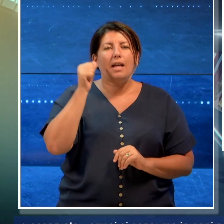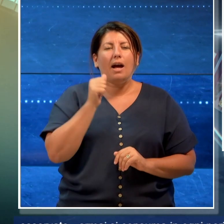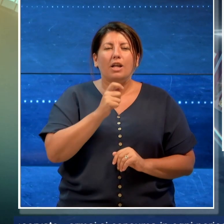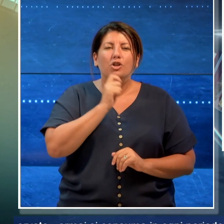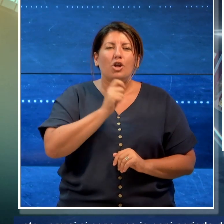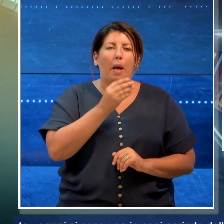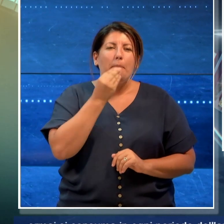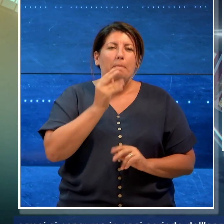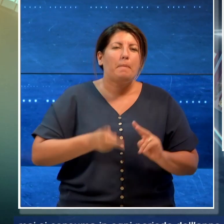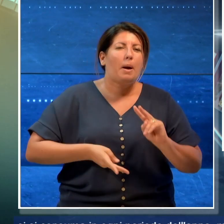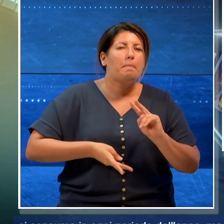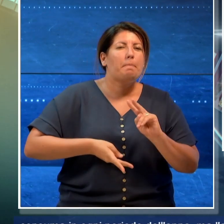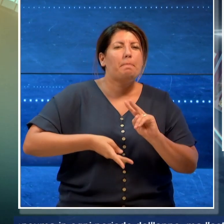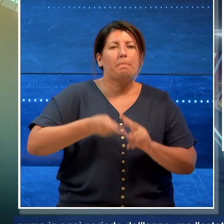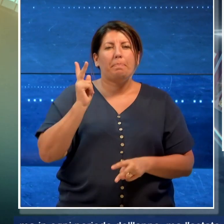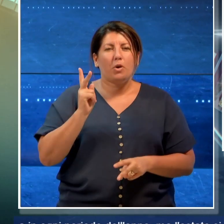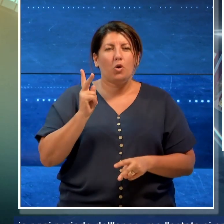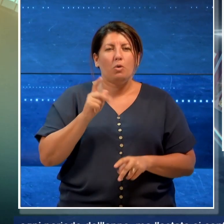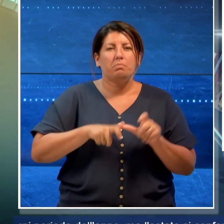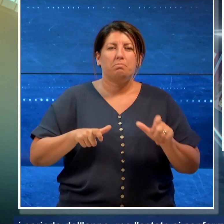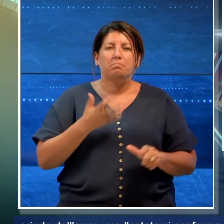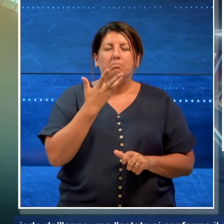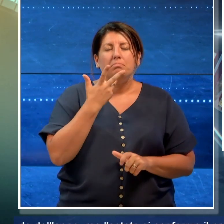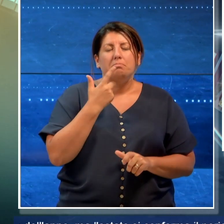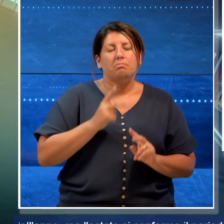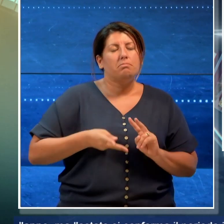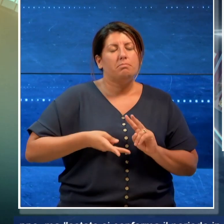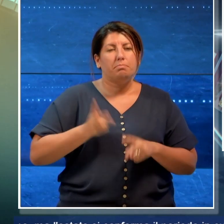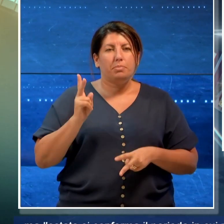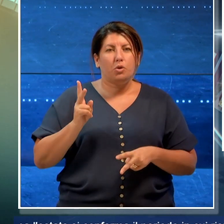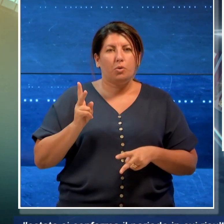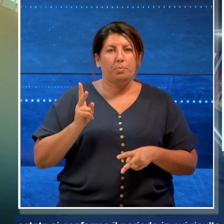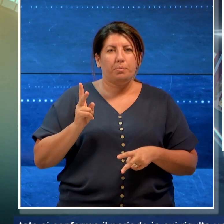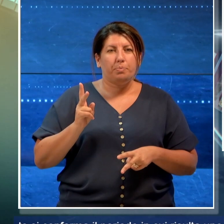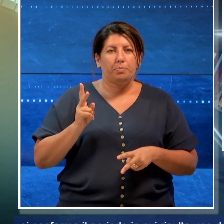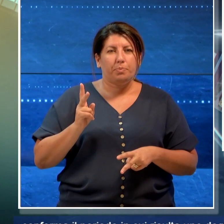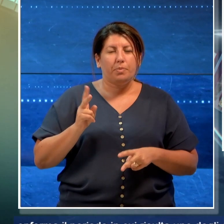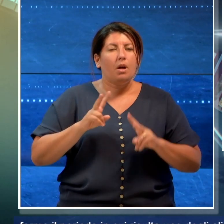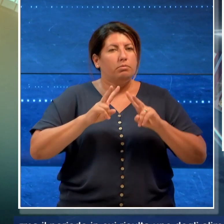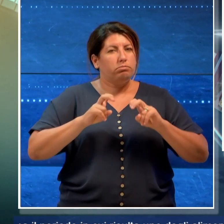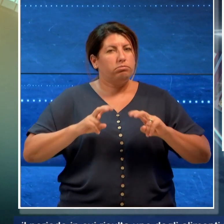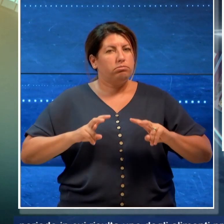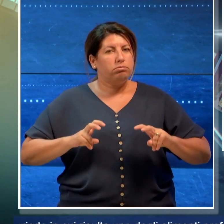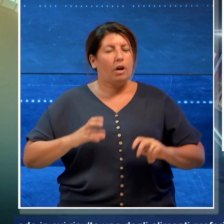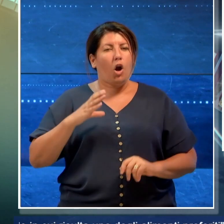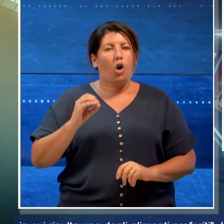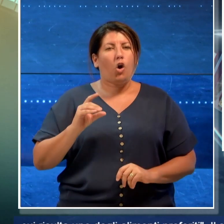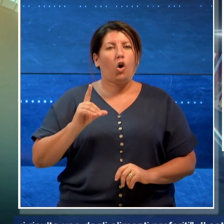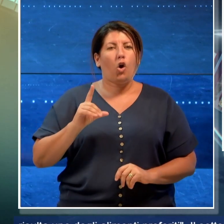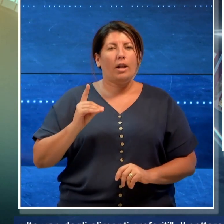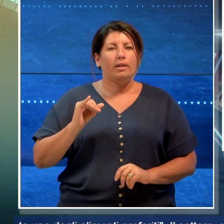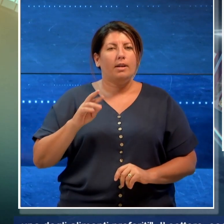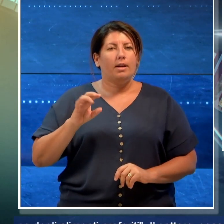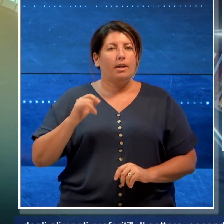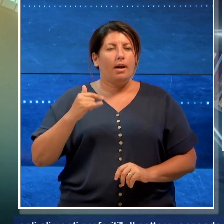risulta uno degli alimenti preferiti. Il settore, secondo quanto rileva Col di Retti Puglia, è in